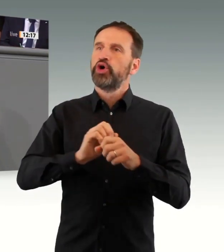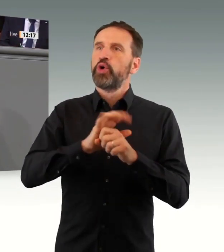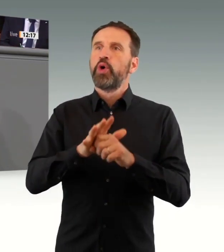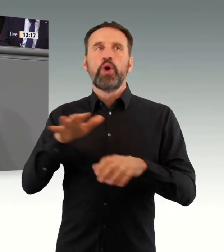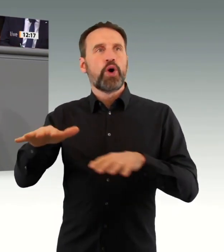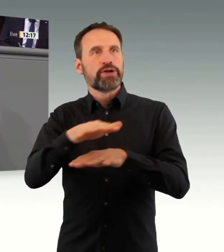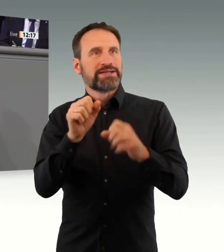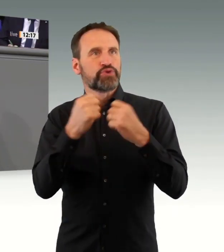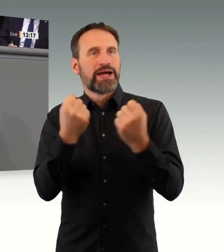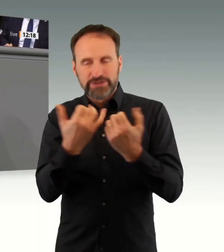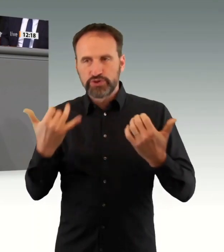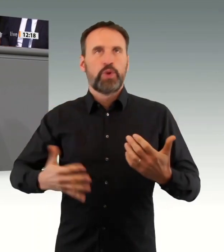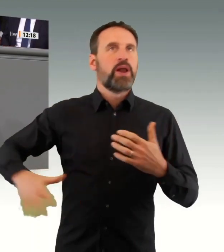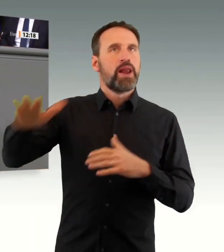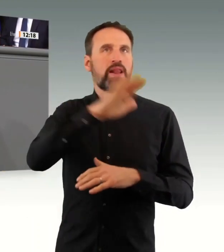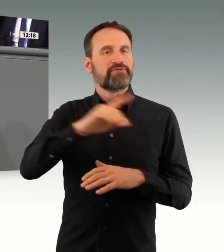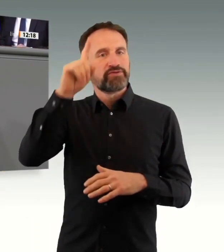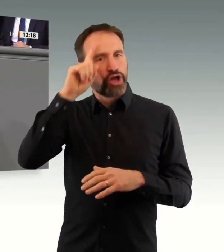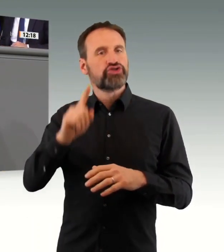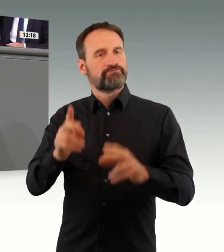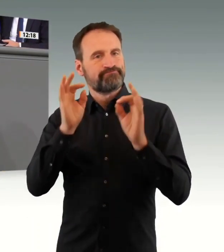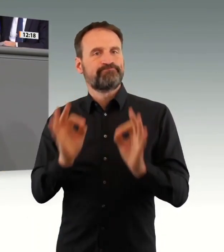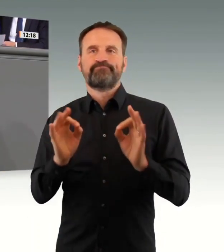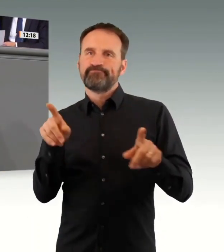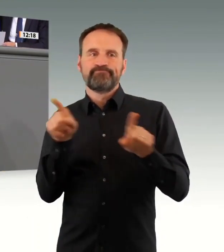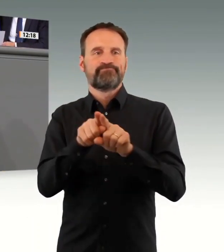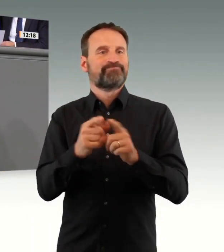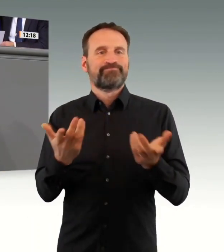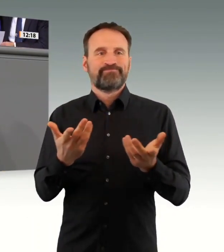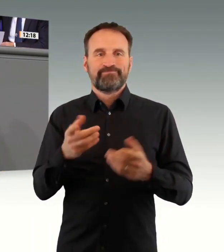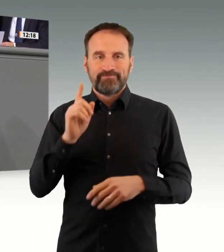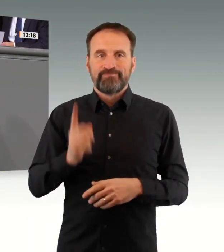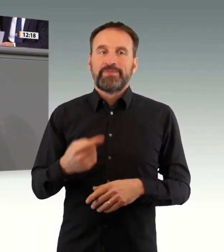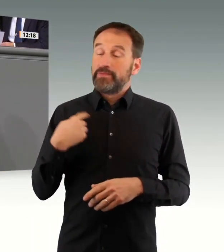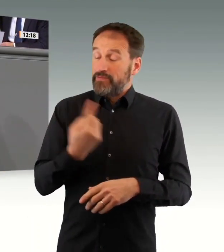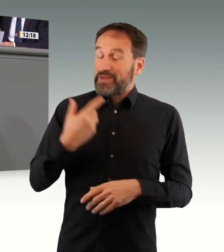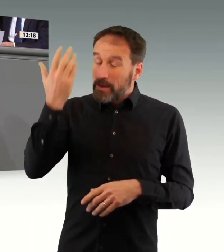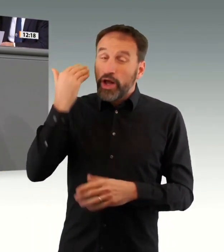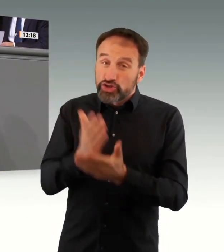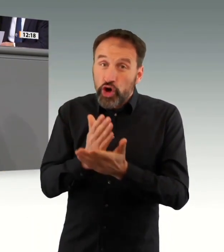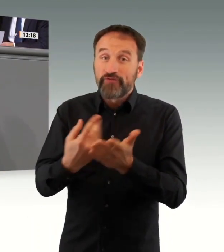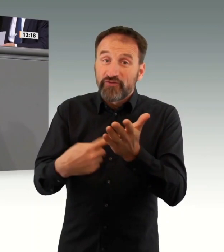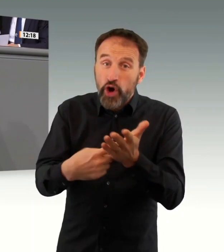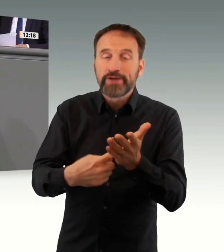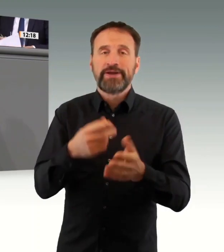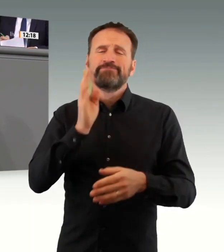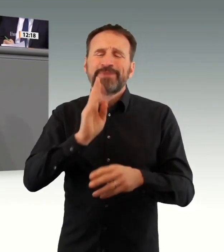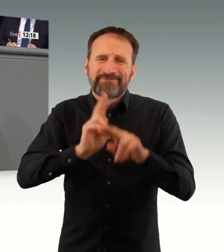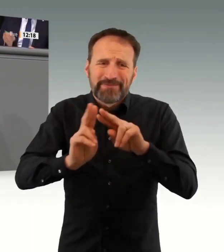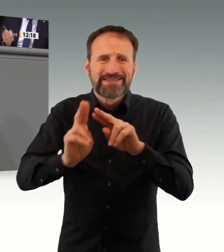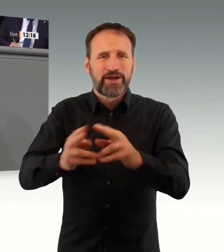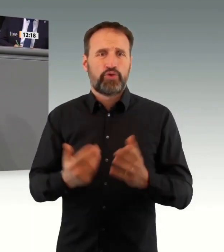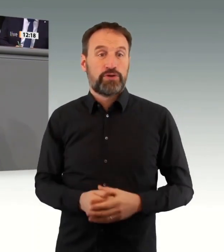Änderungsanträge zum 18. November vorgelegt. Jetzt bessern Sie erneut nach.